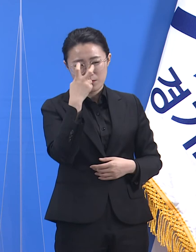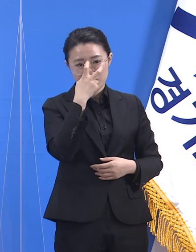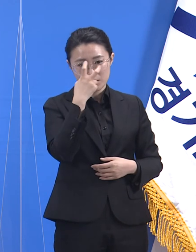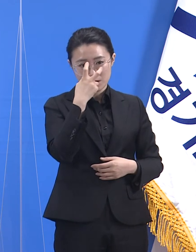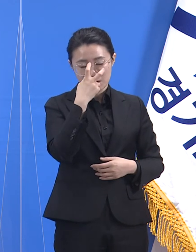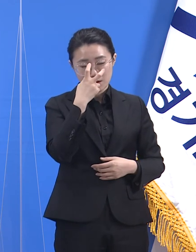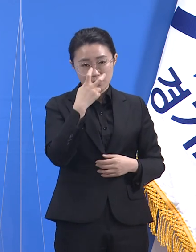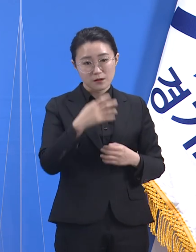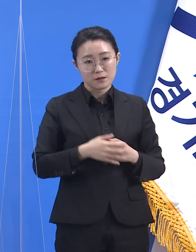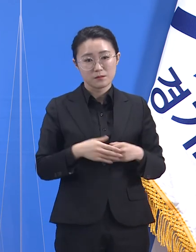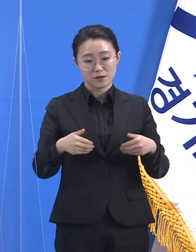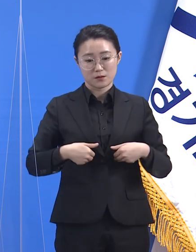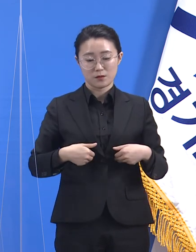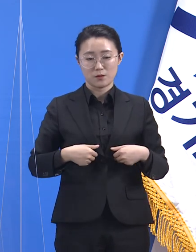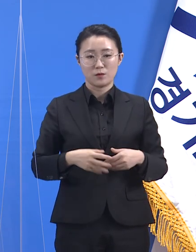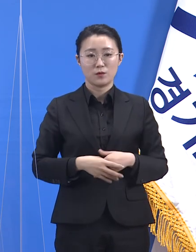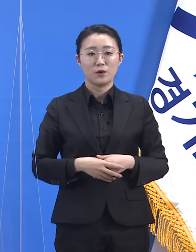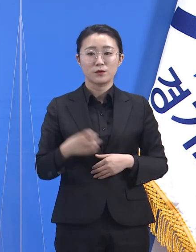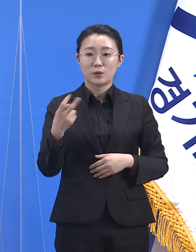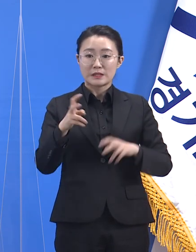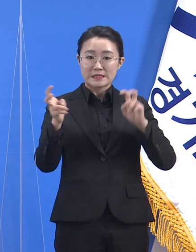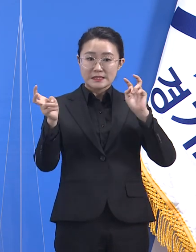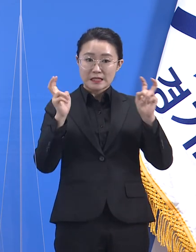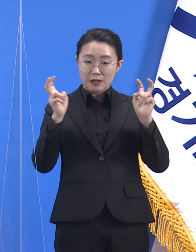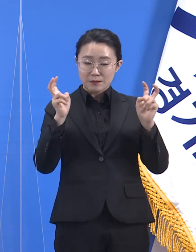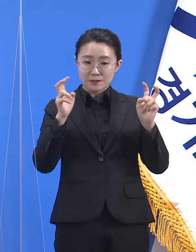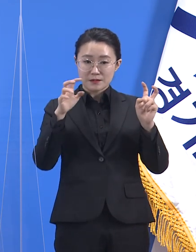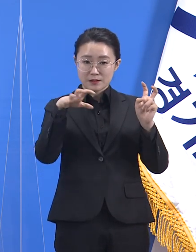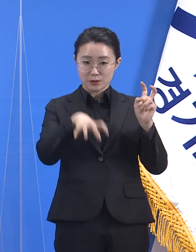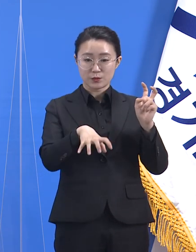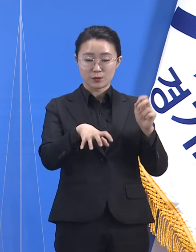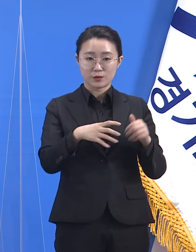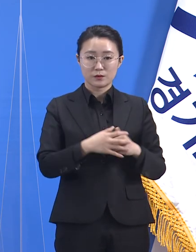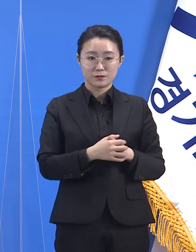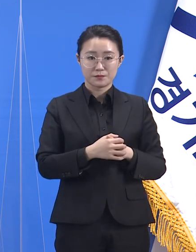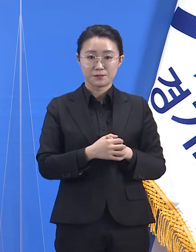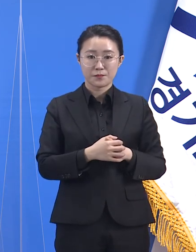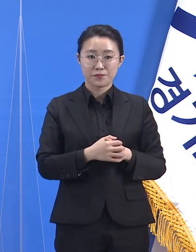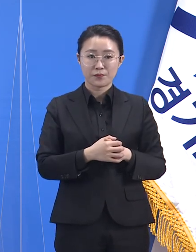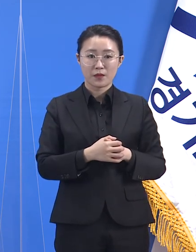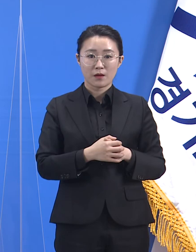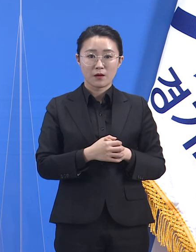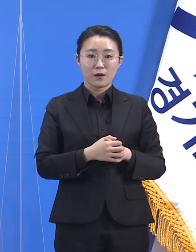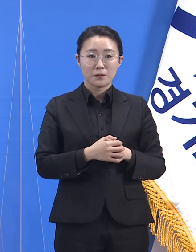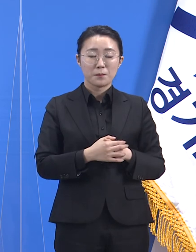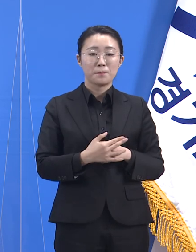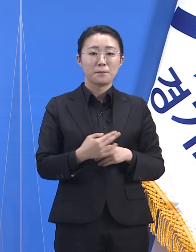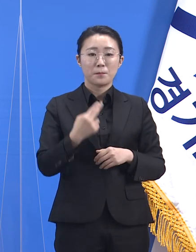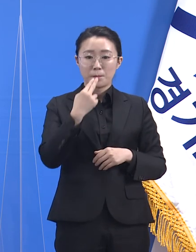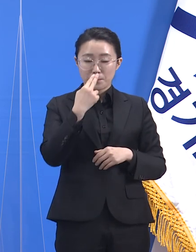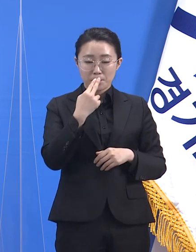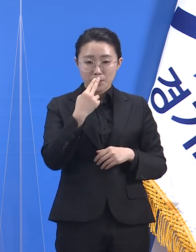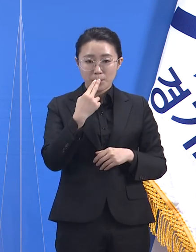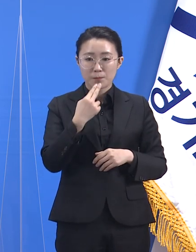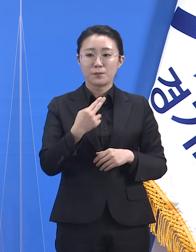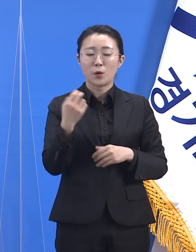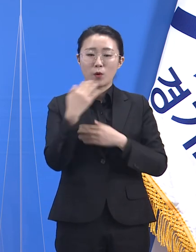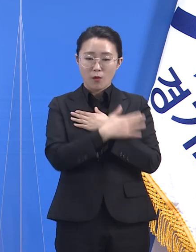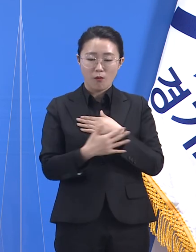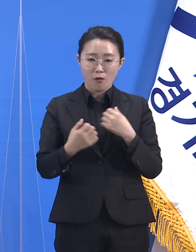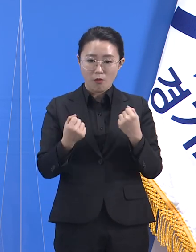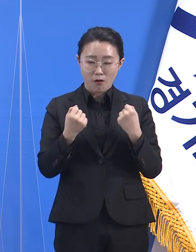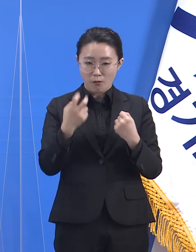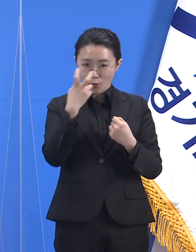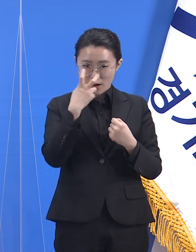산업안전보건법상의 보건관리 책임자가 방역관리자가 되어 모든 직원들의 증상여부를